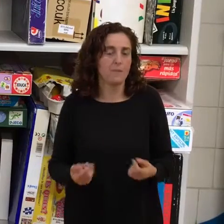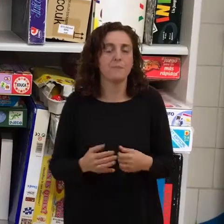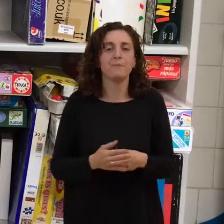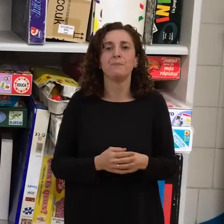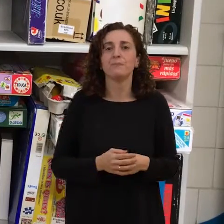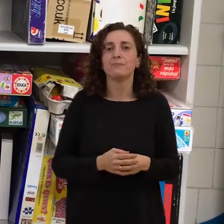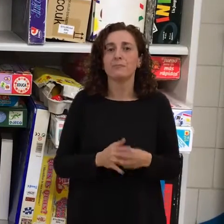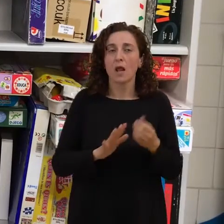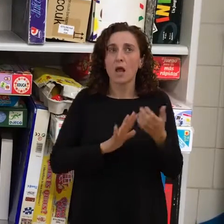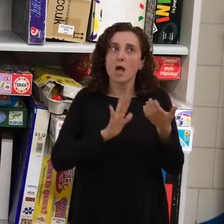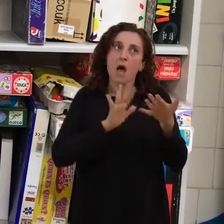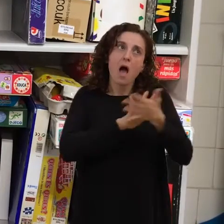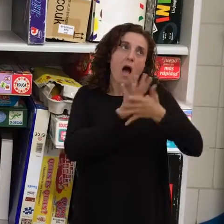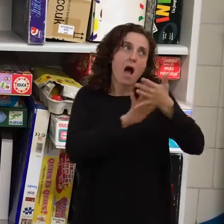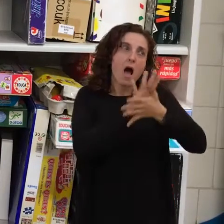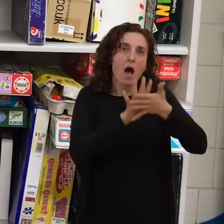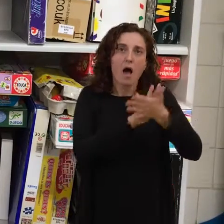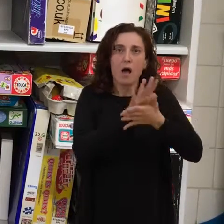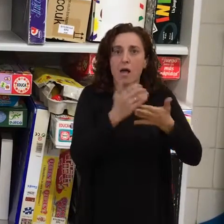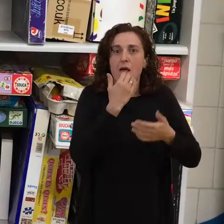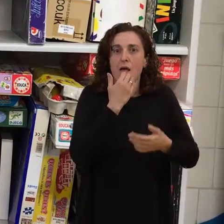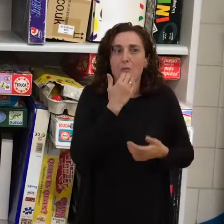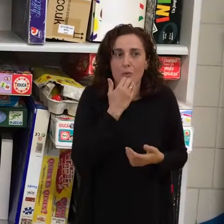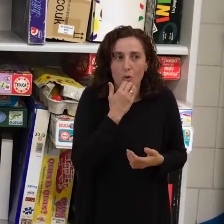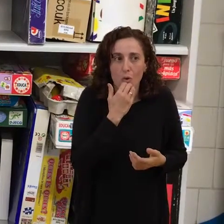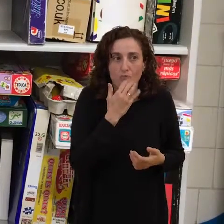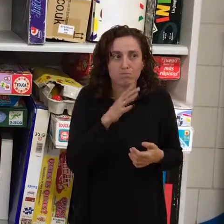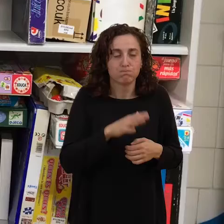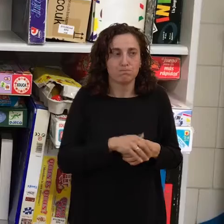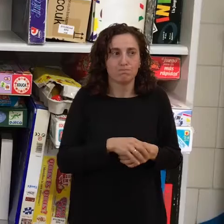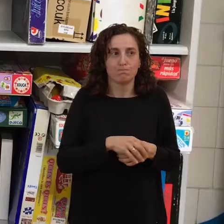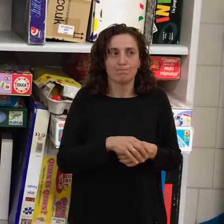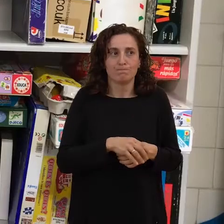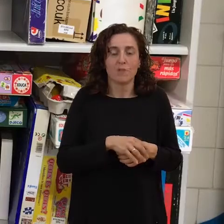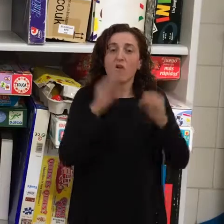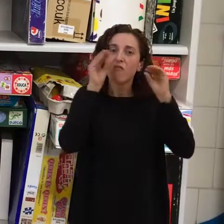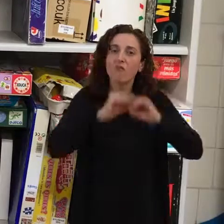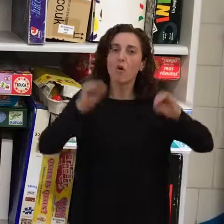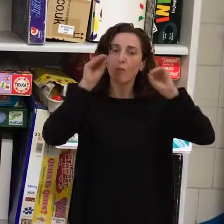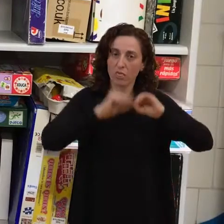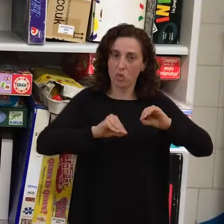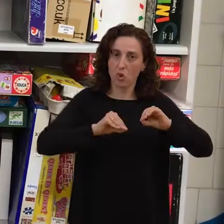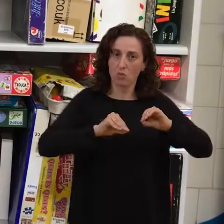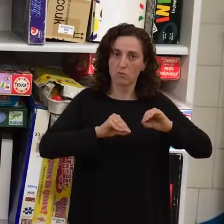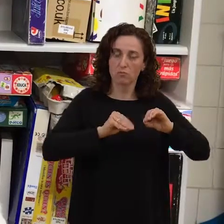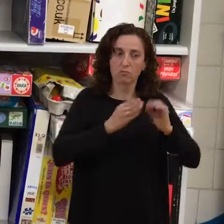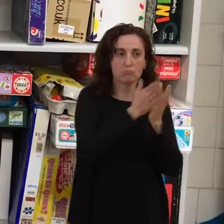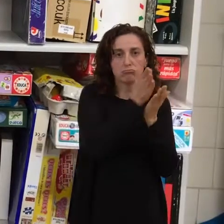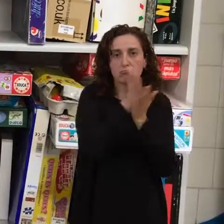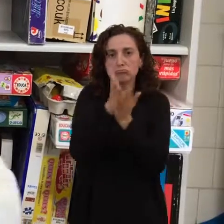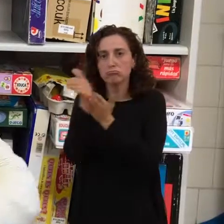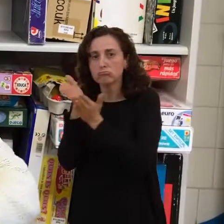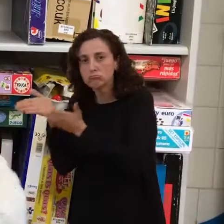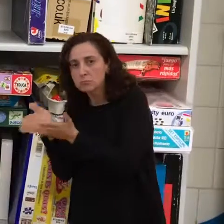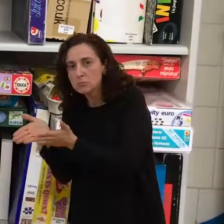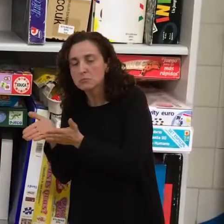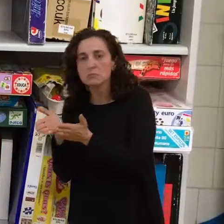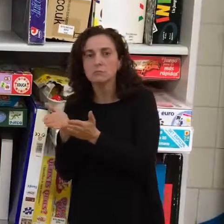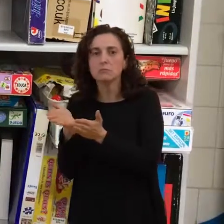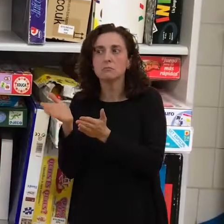hablamos de opciones de formación en cada país, aparte